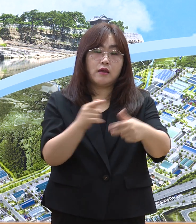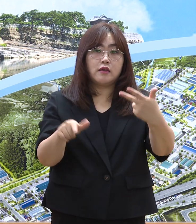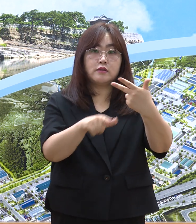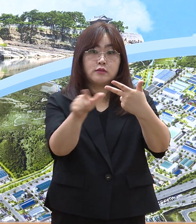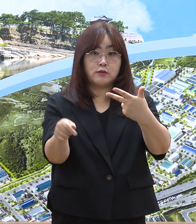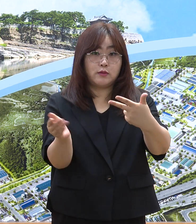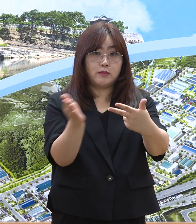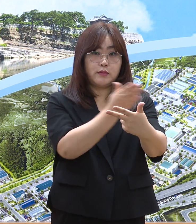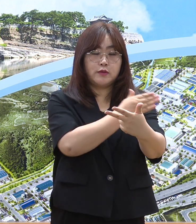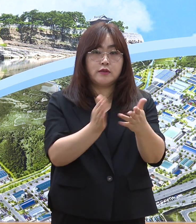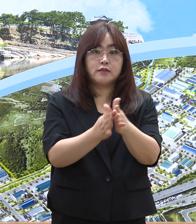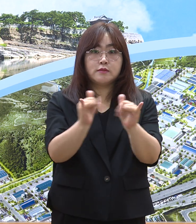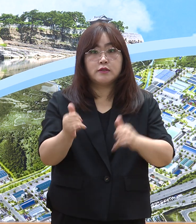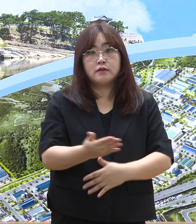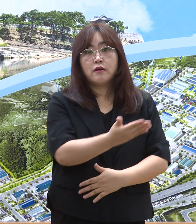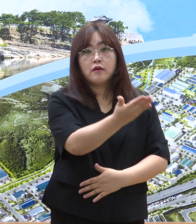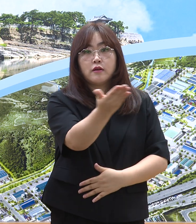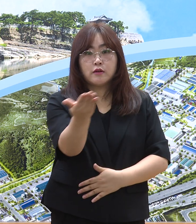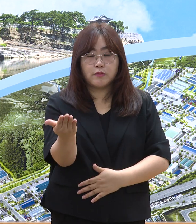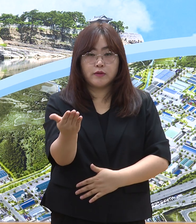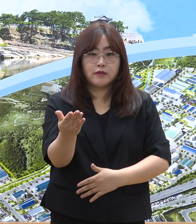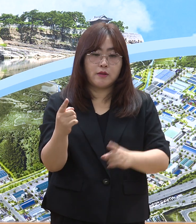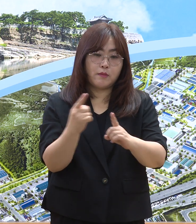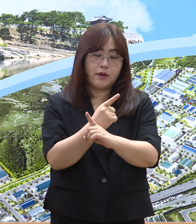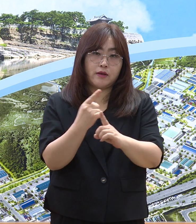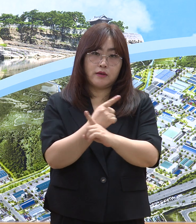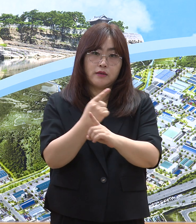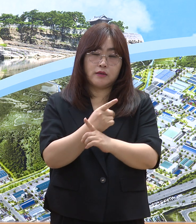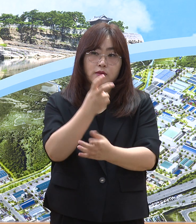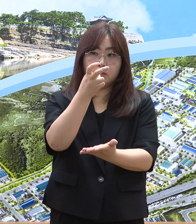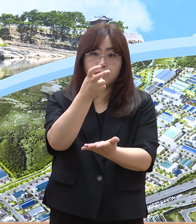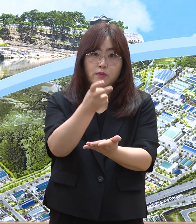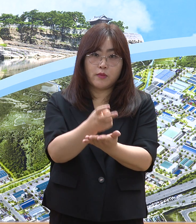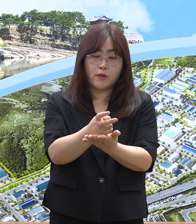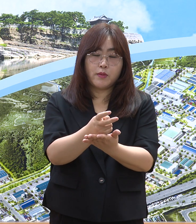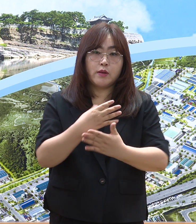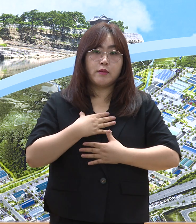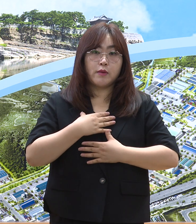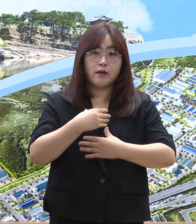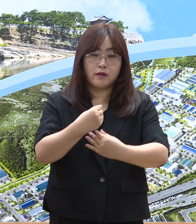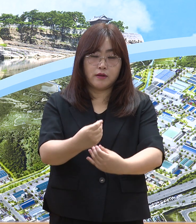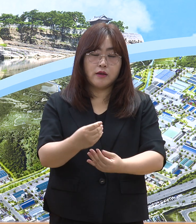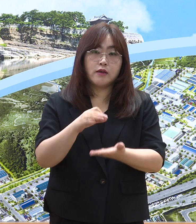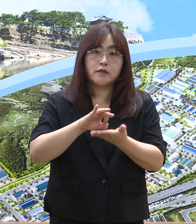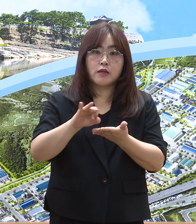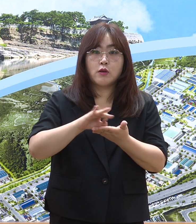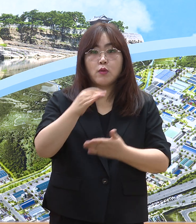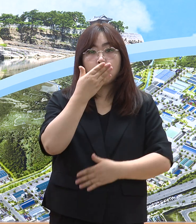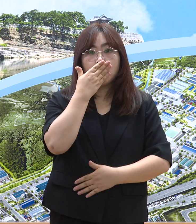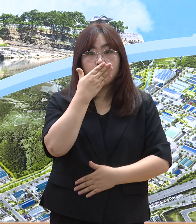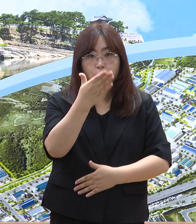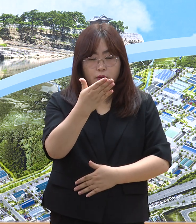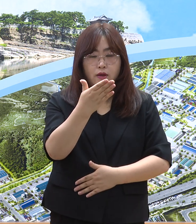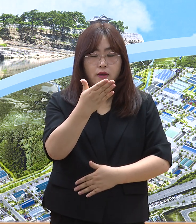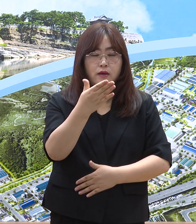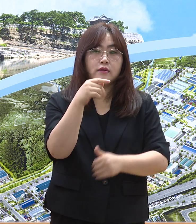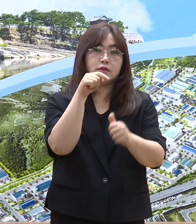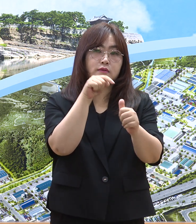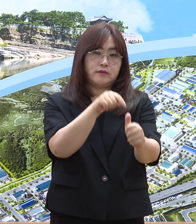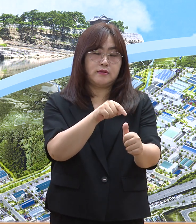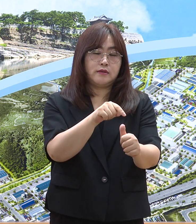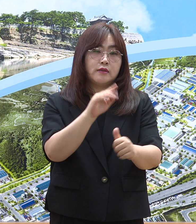달부터는 시민들께서 개편된 진료체계를 편리하게 이용할 수 있도록 조치하겠습니다.